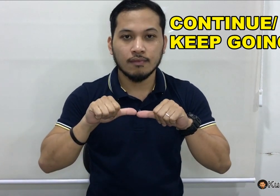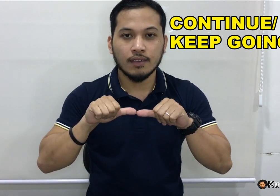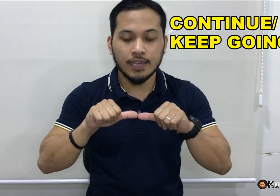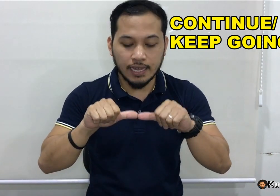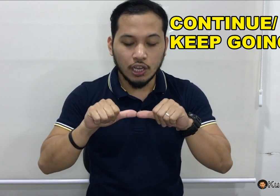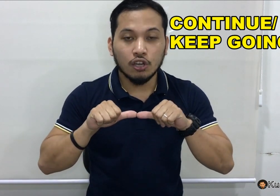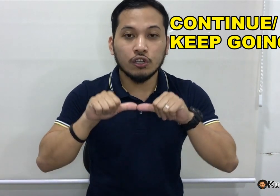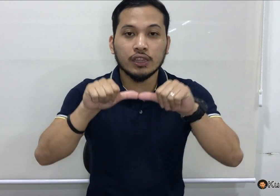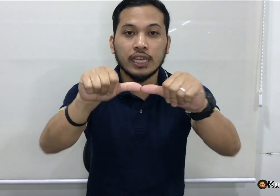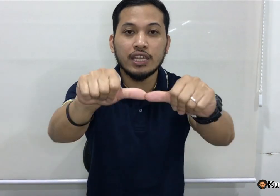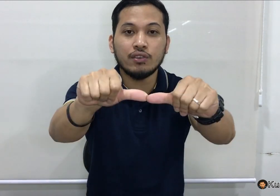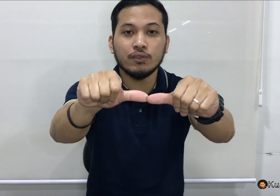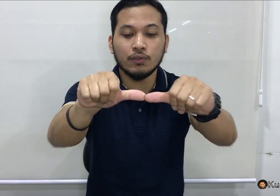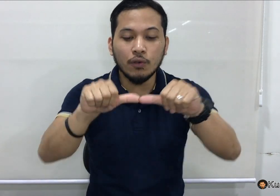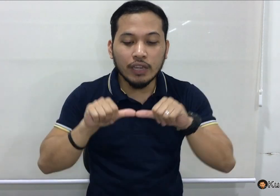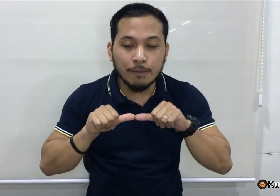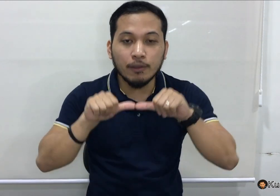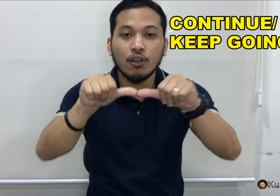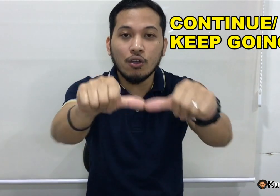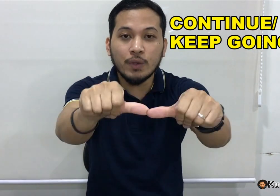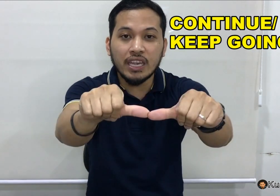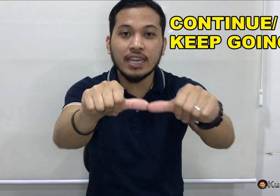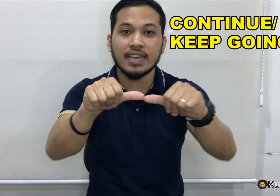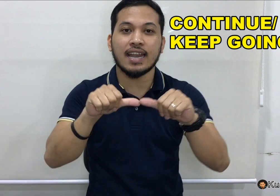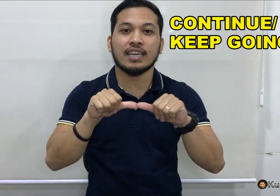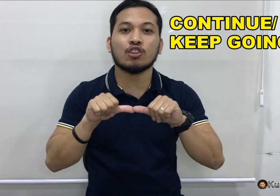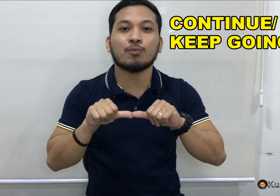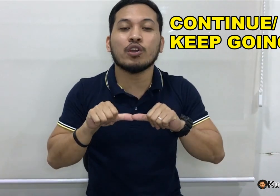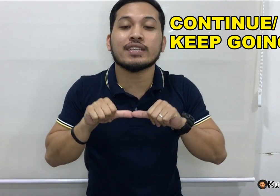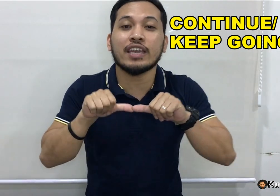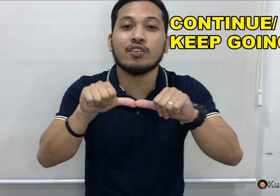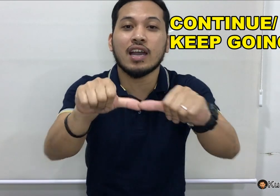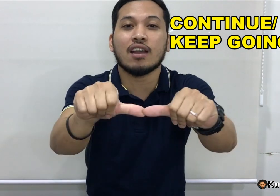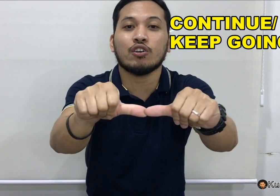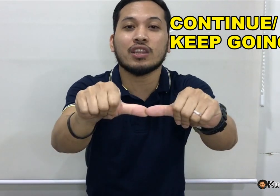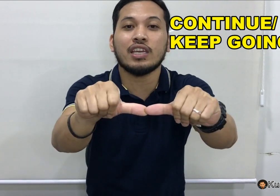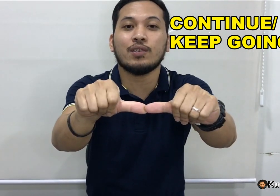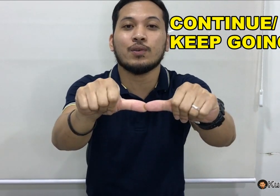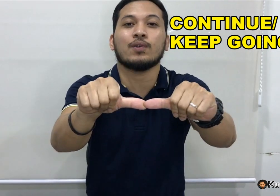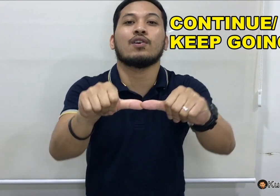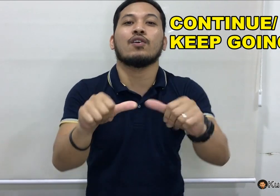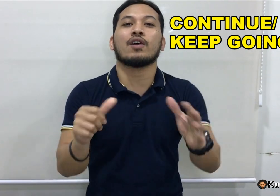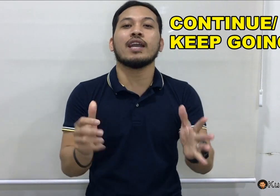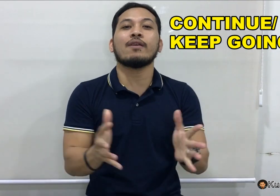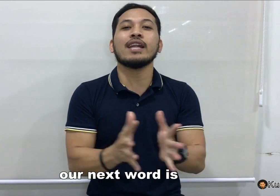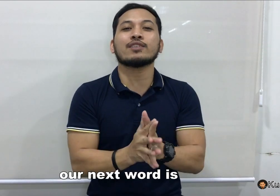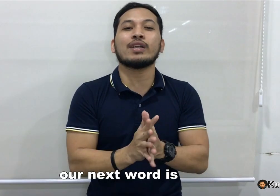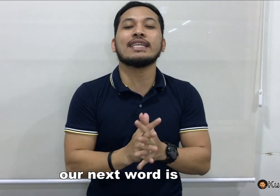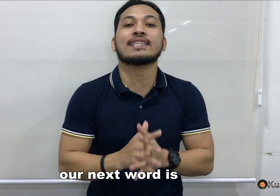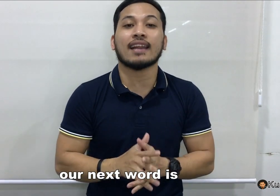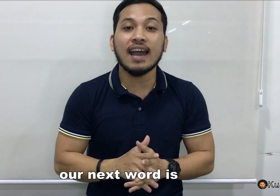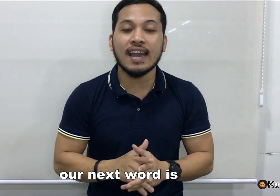continue. Ayan. Continue. Keep going. Ayan. Ganto po yung sign nyo na, continue. Okay. Our next word is, run.